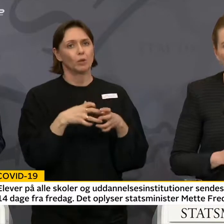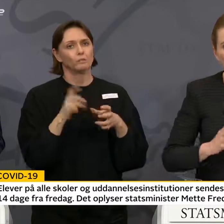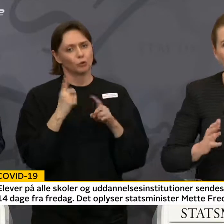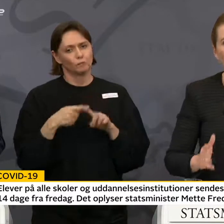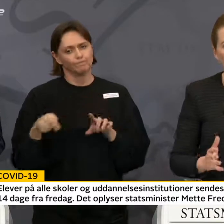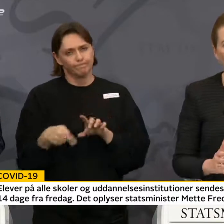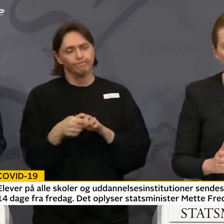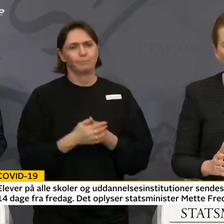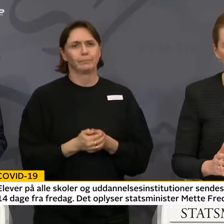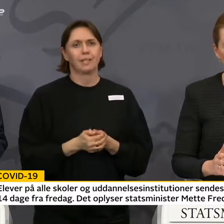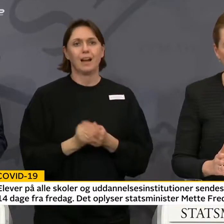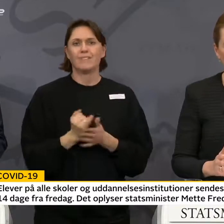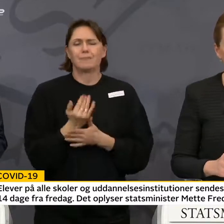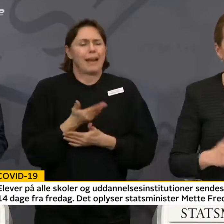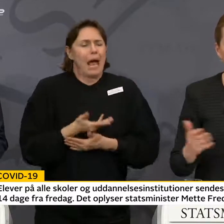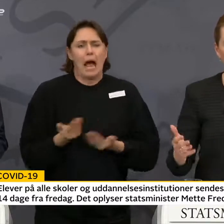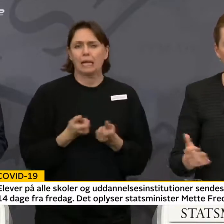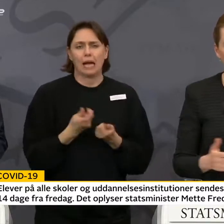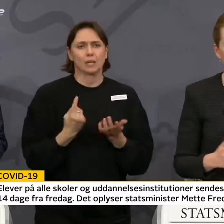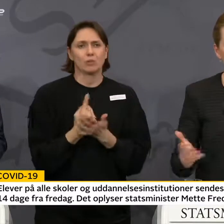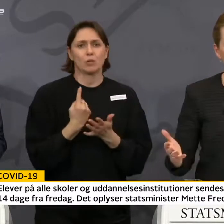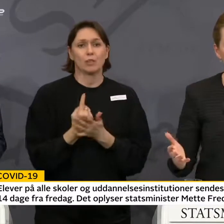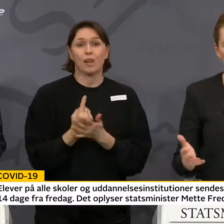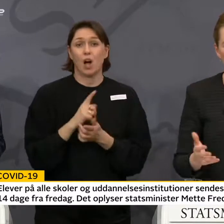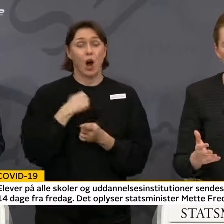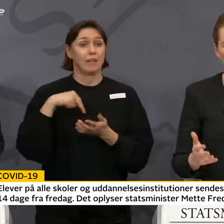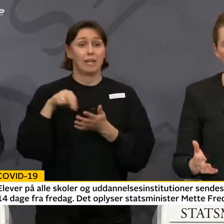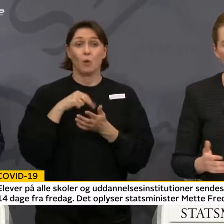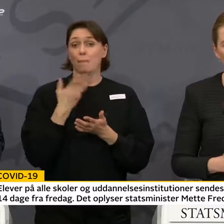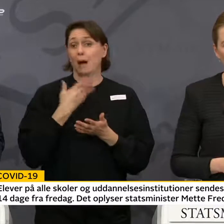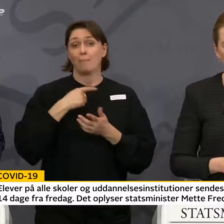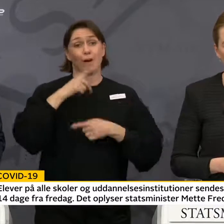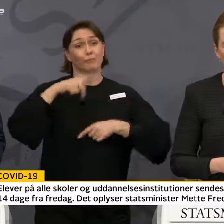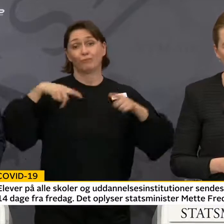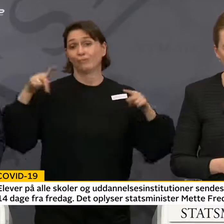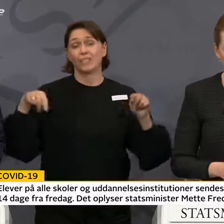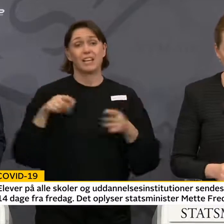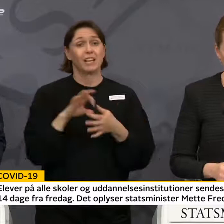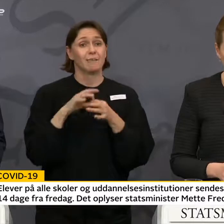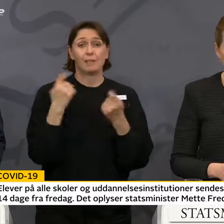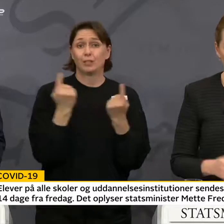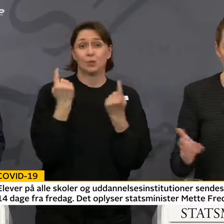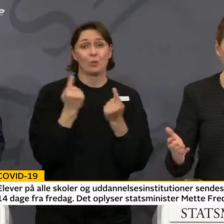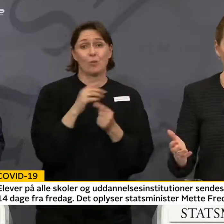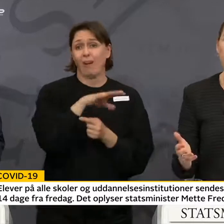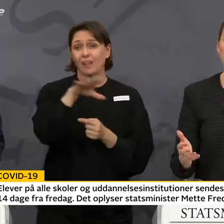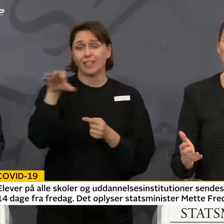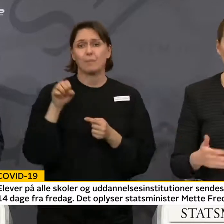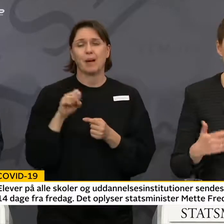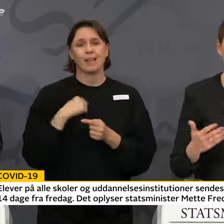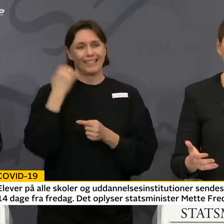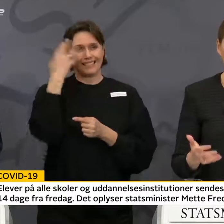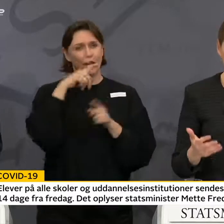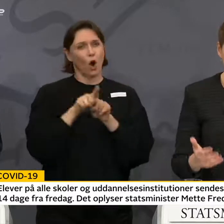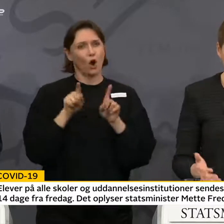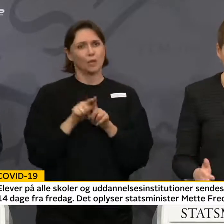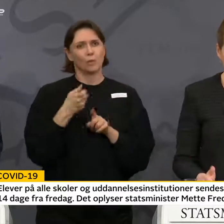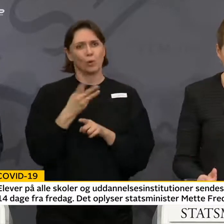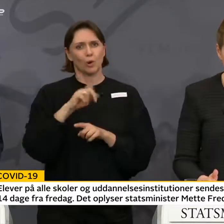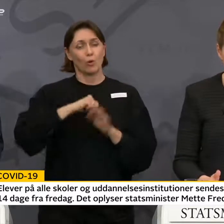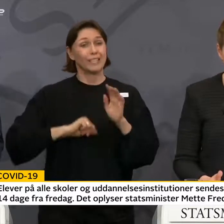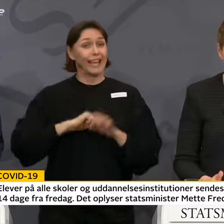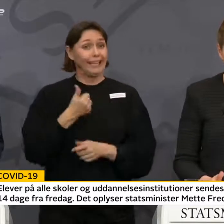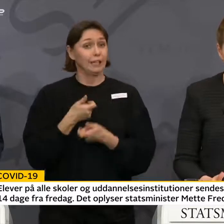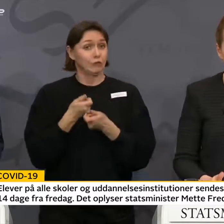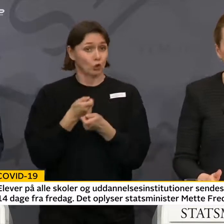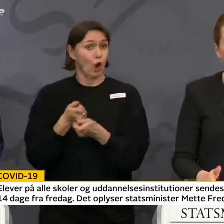Hvis man ikke har andre muligheder, og vi lever jo i meget forskellige familiesituationer. Jeg tænker her også på nogle af vores enige